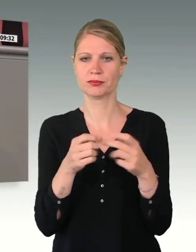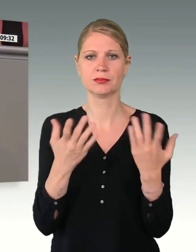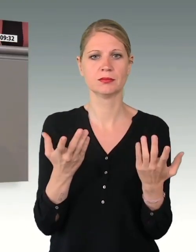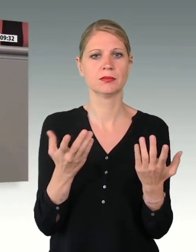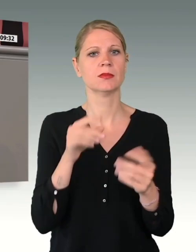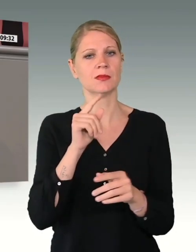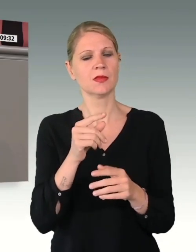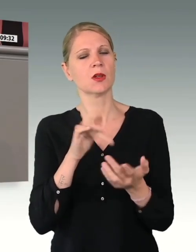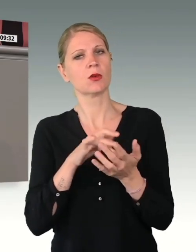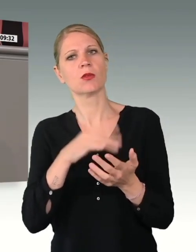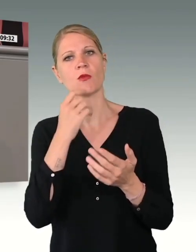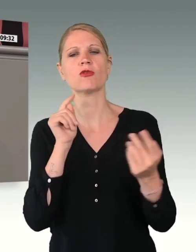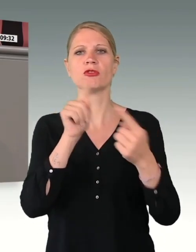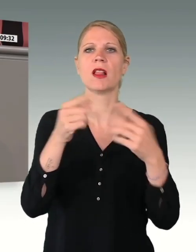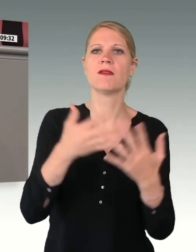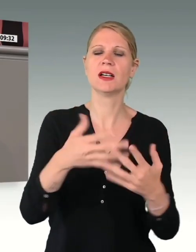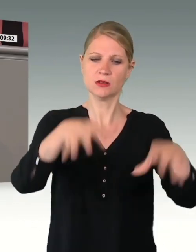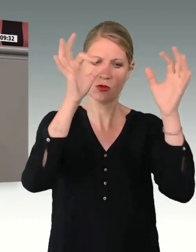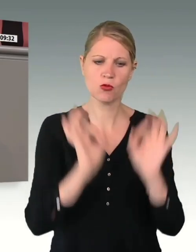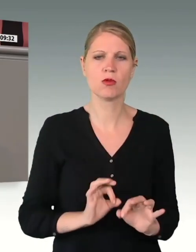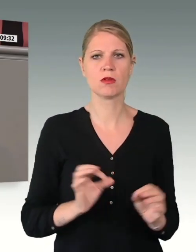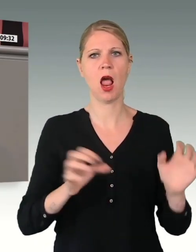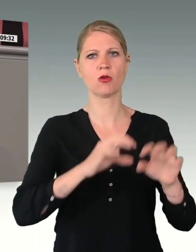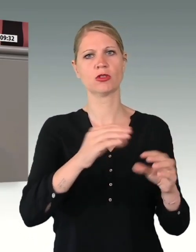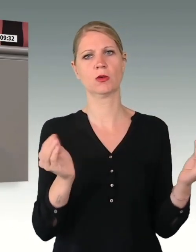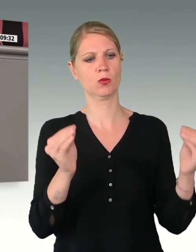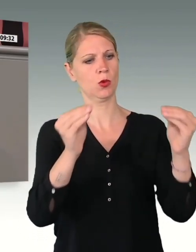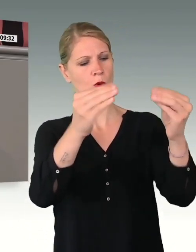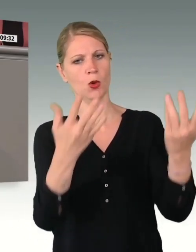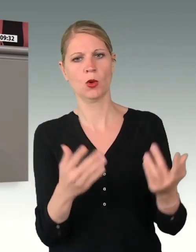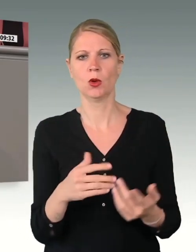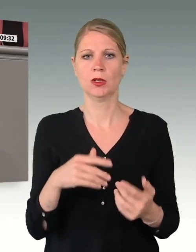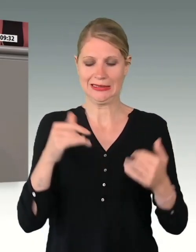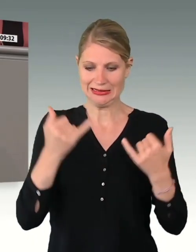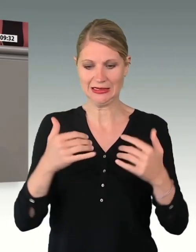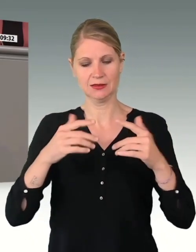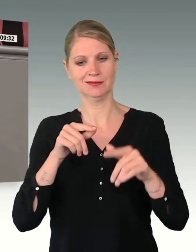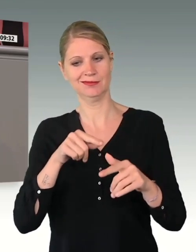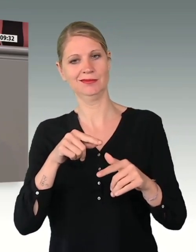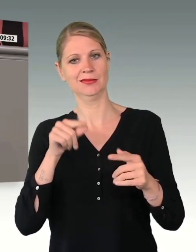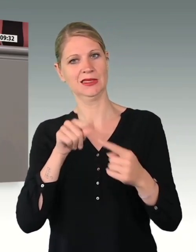Ausstattung zu gewährleisten, zu ermöglichen. Und mit dem Sondervermögen wollen wir dies unter anderem fortführen.